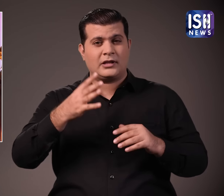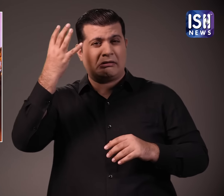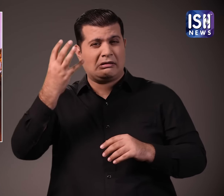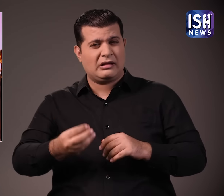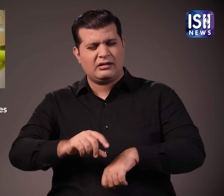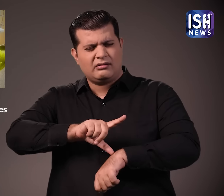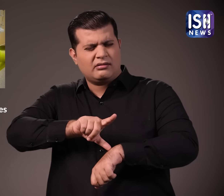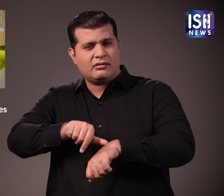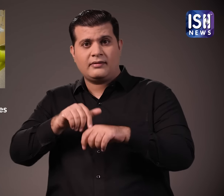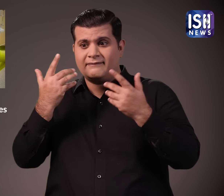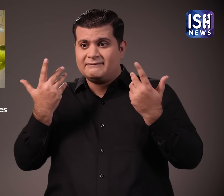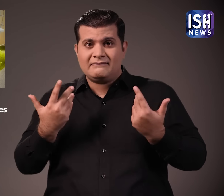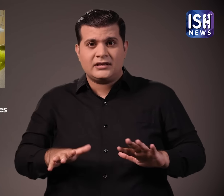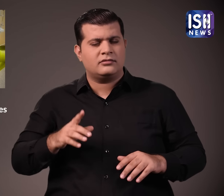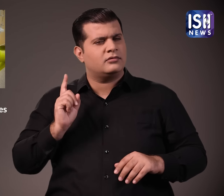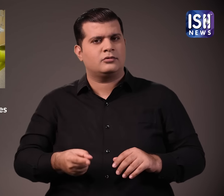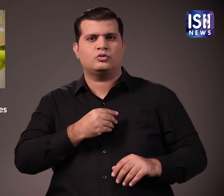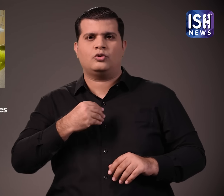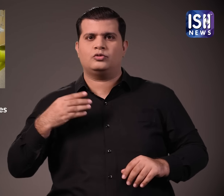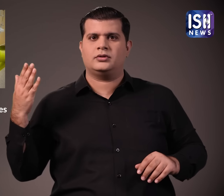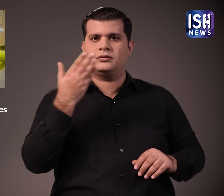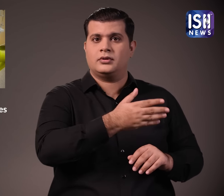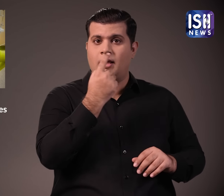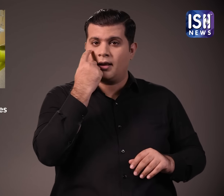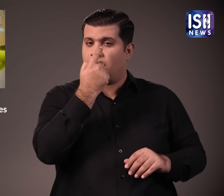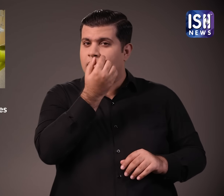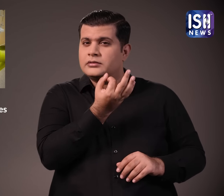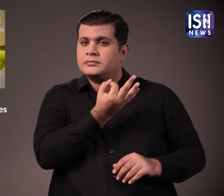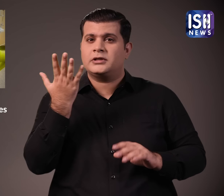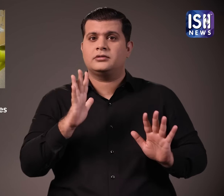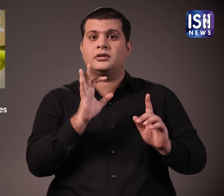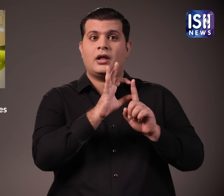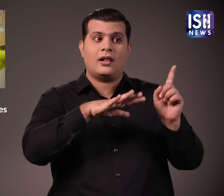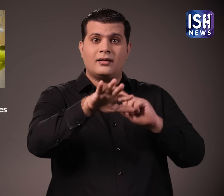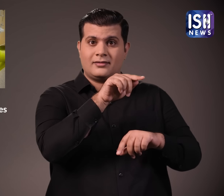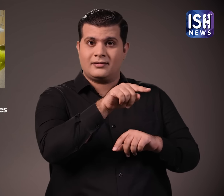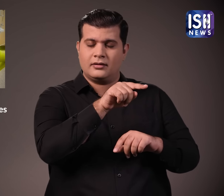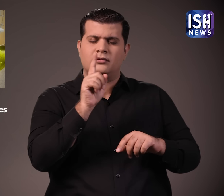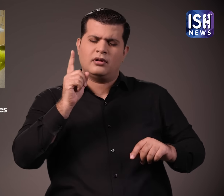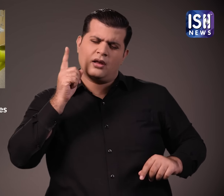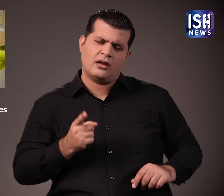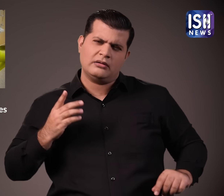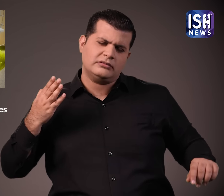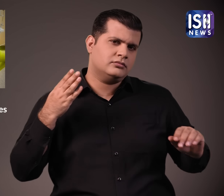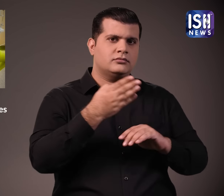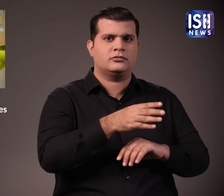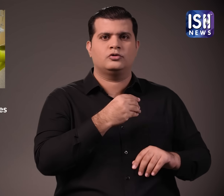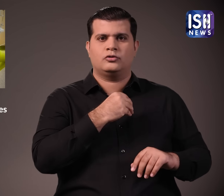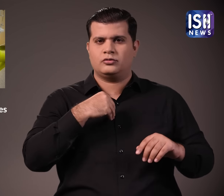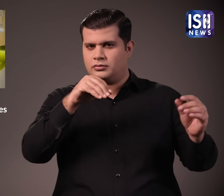कारेक्रम के बाद जास्मिन देर राद दिल्ली में ही एक आई स्पेशलिस्ट के पास पहुँची डॉक्टर ने उसे सूचित